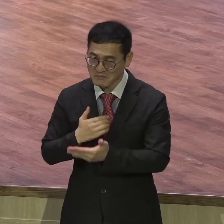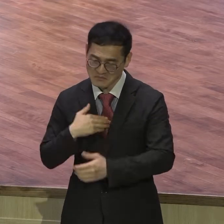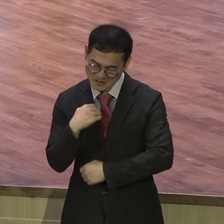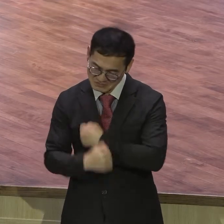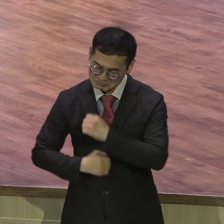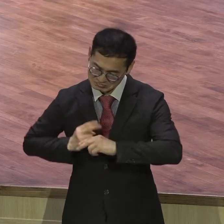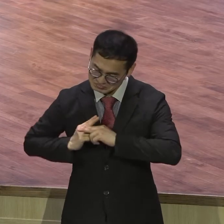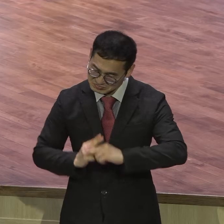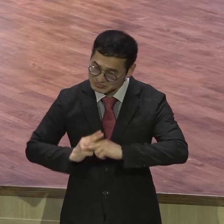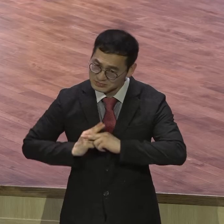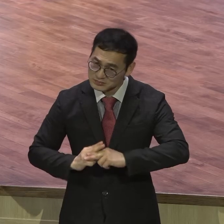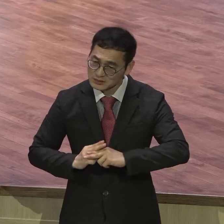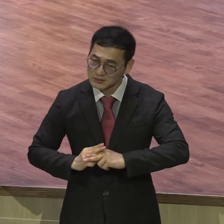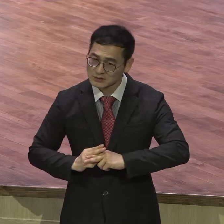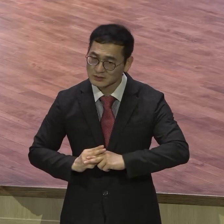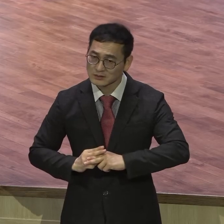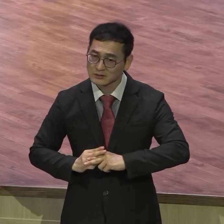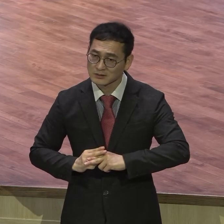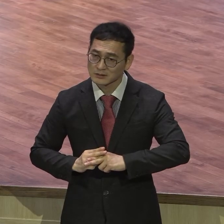그건 온전한 순종이 아니에요.